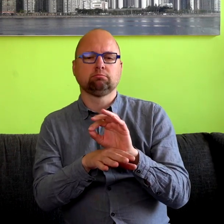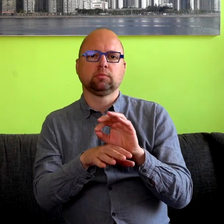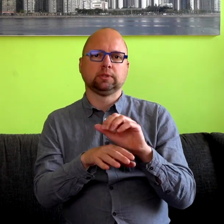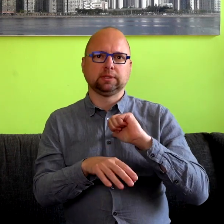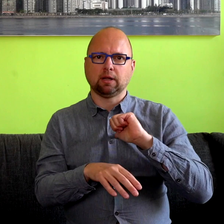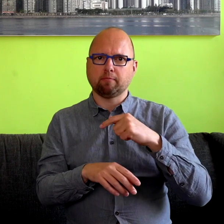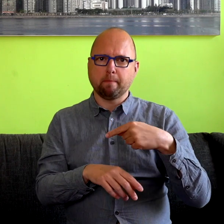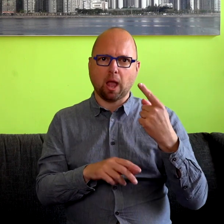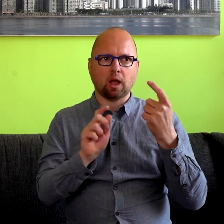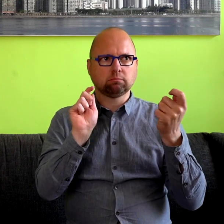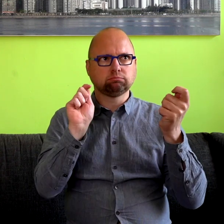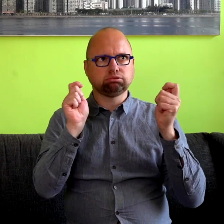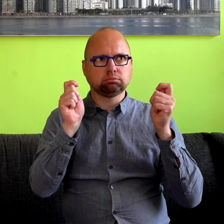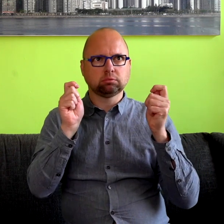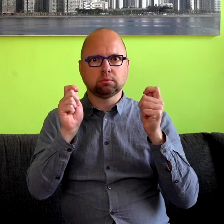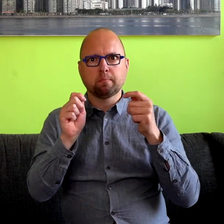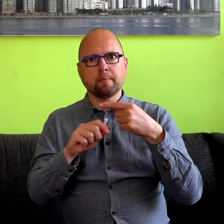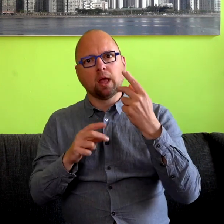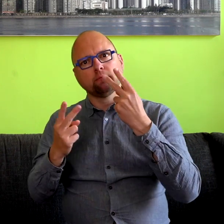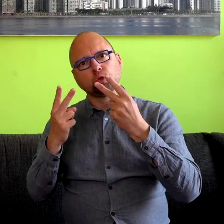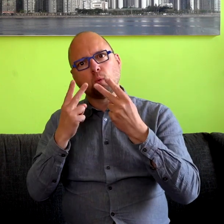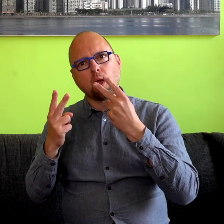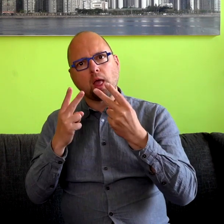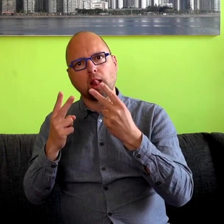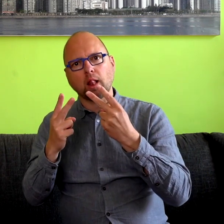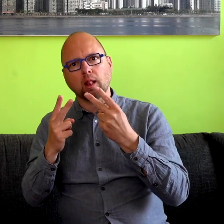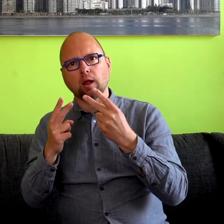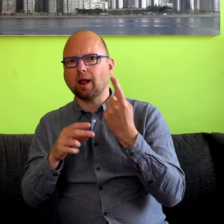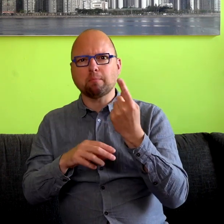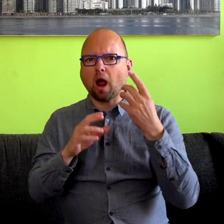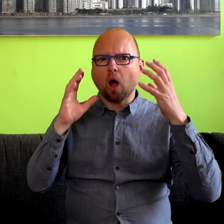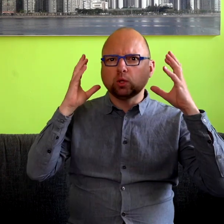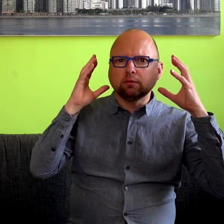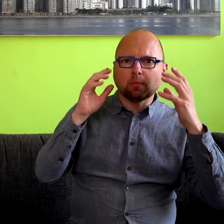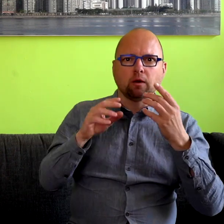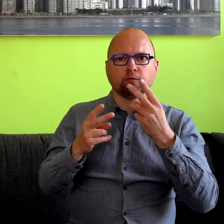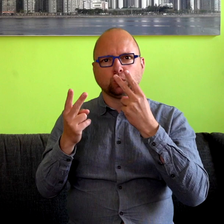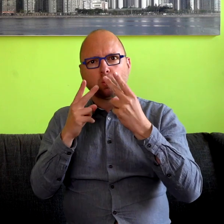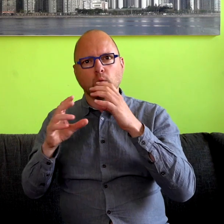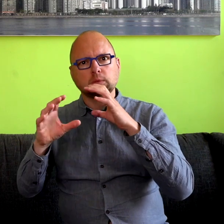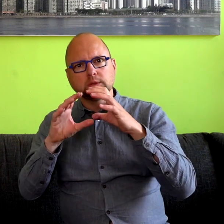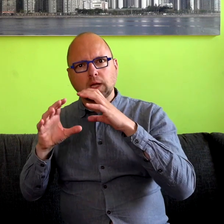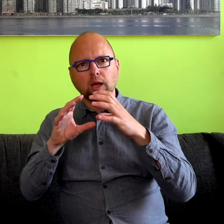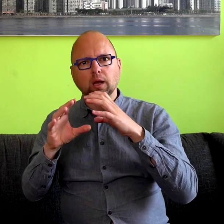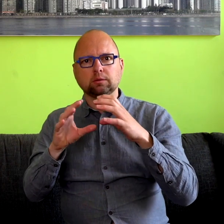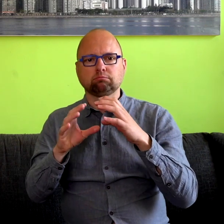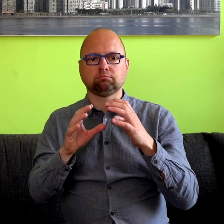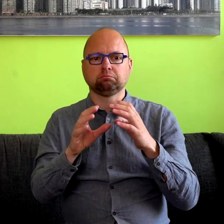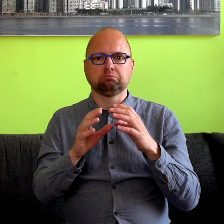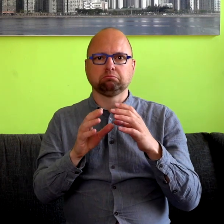en auditief te kunnen communiceren, daar tussen te kunnen schakelen. Dat boekje dat heet La Langue de Signes pour changer le monde,